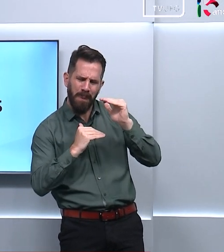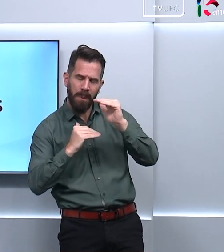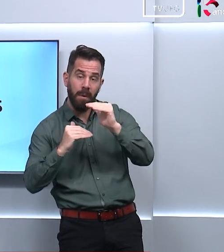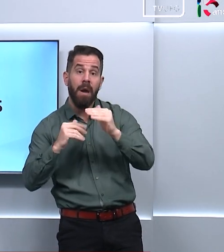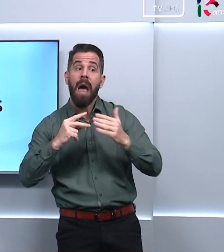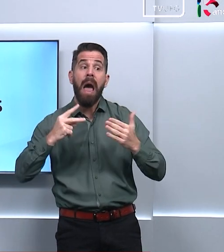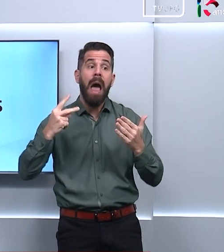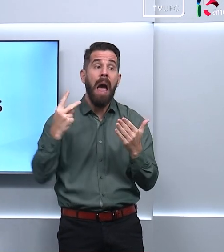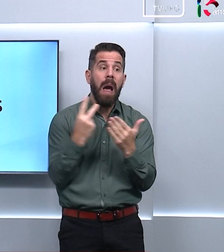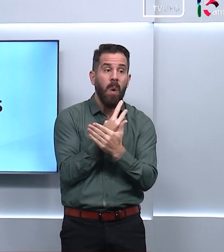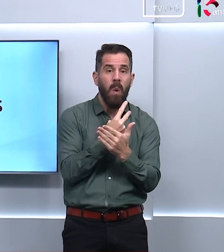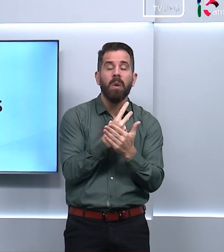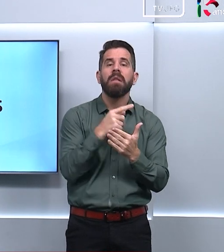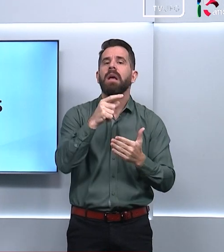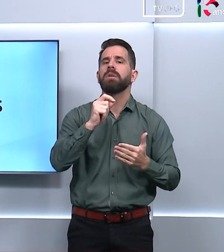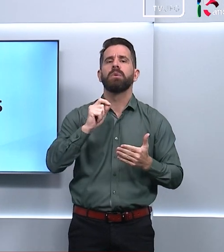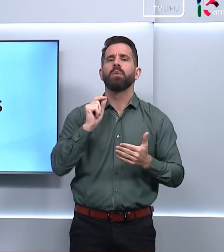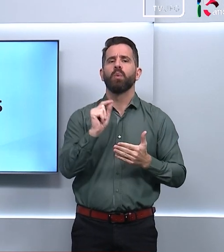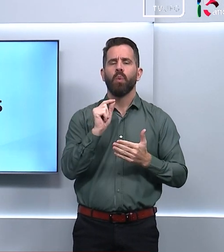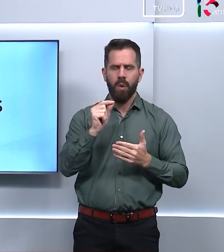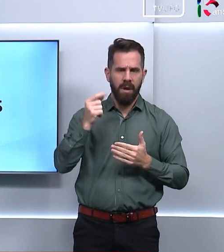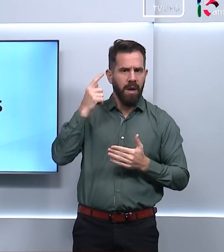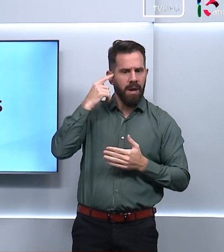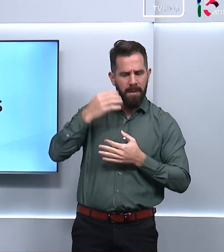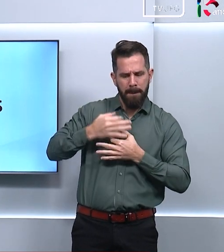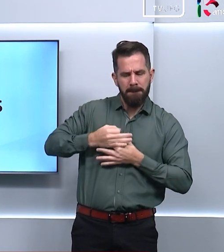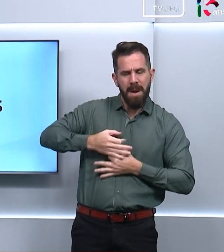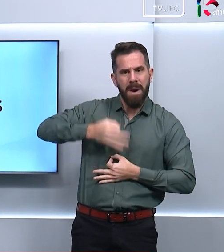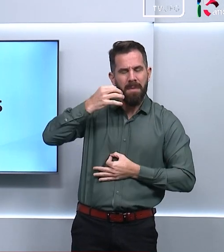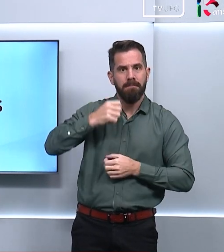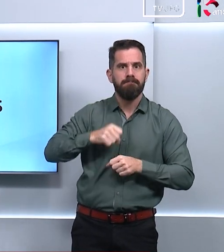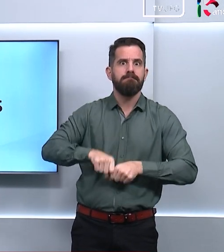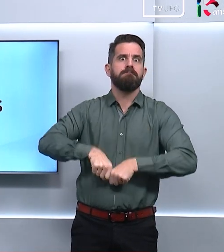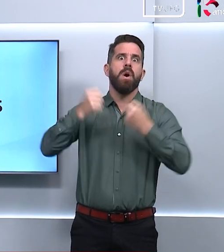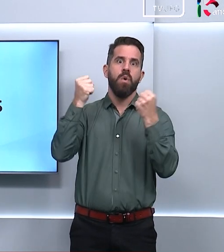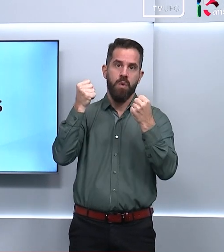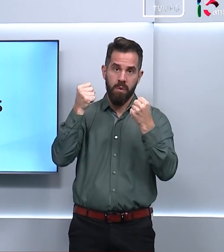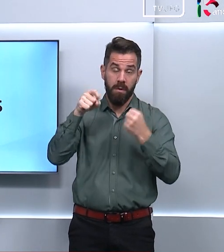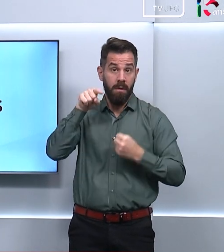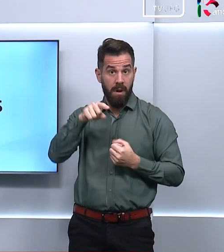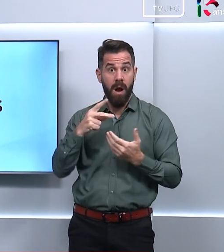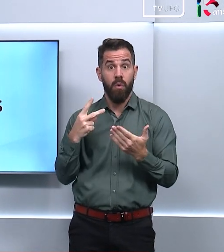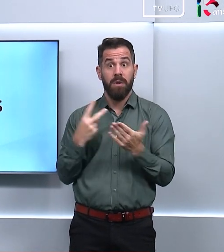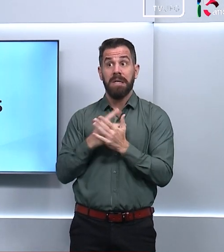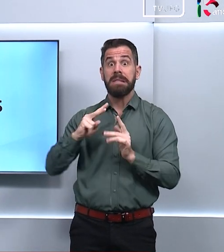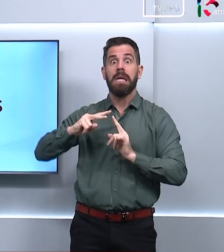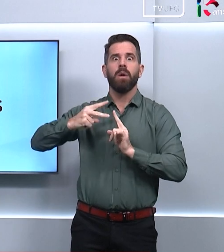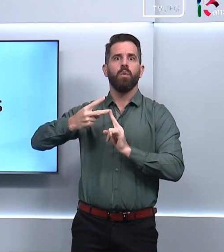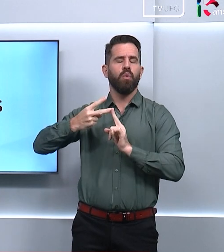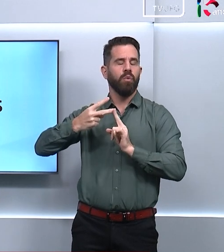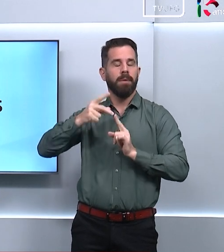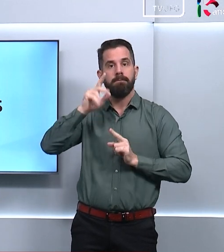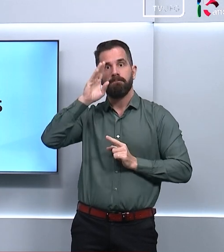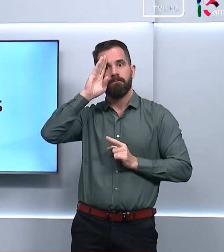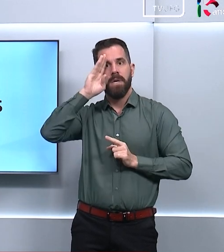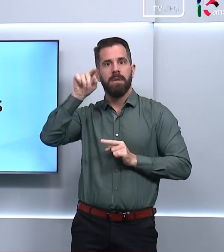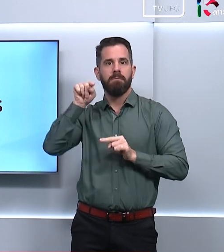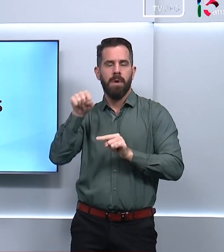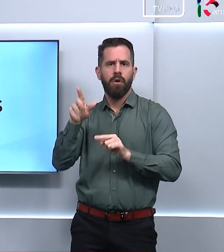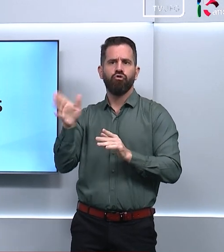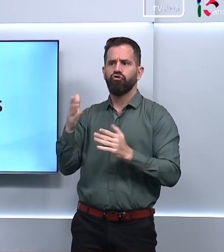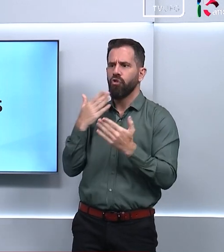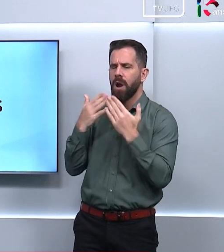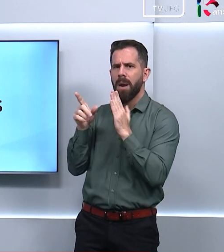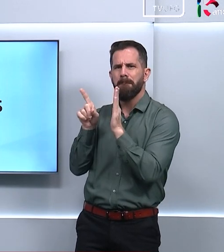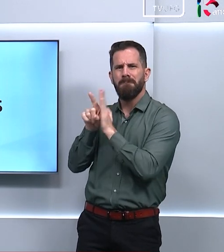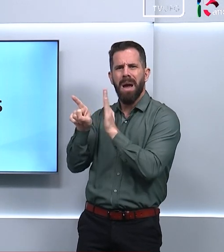férias esse tipo de acidente se torna a segunda maior causa e a nossa equipe conversou com um especialista no assunto